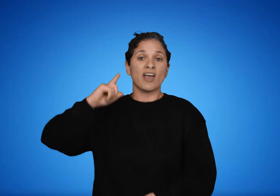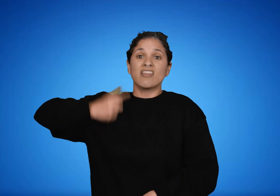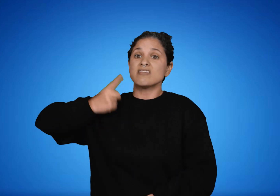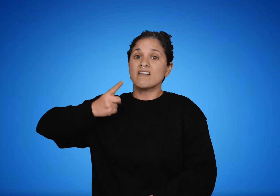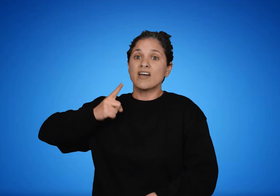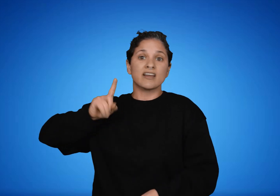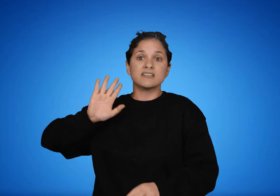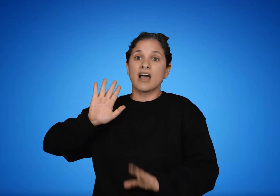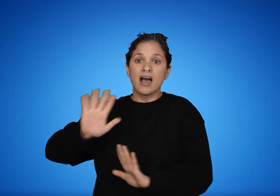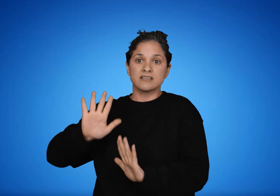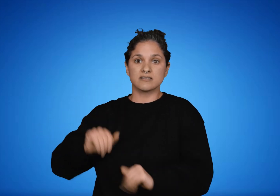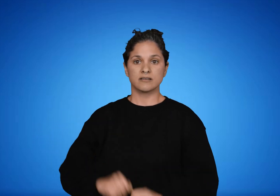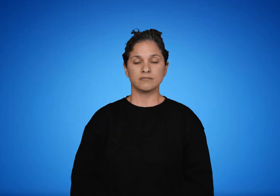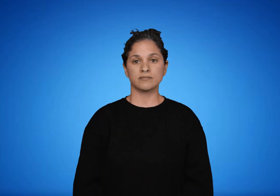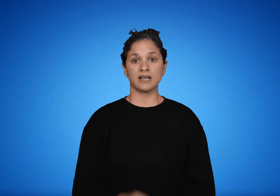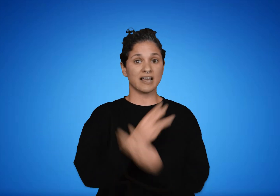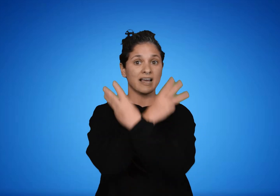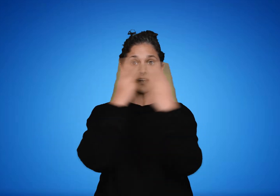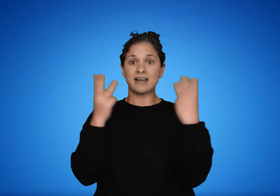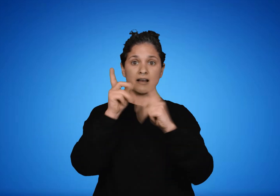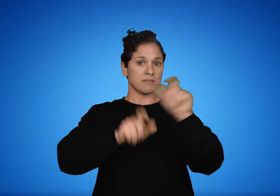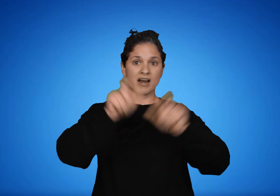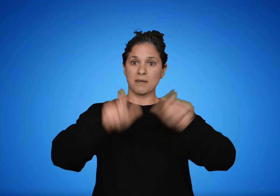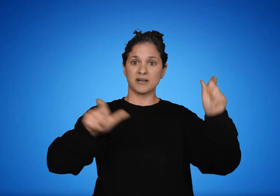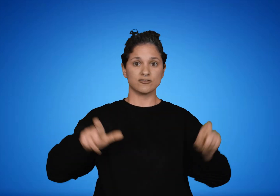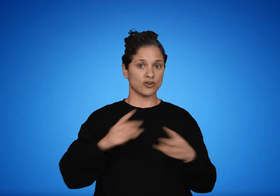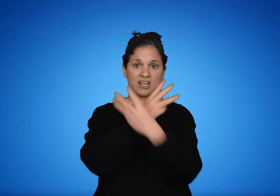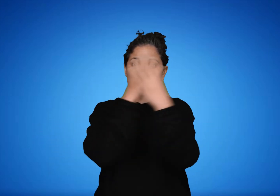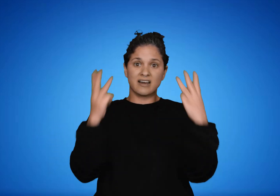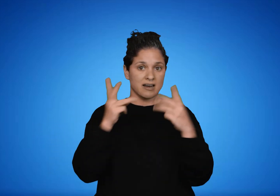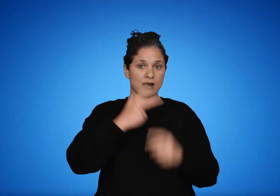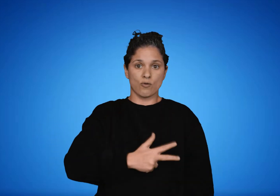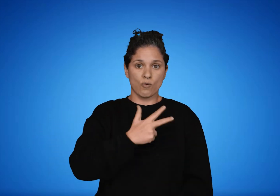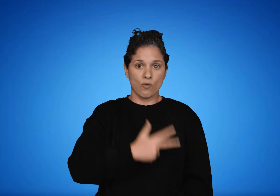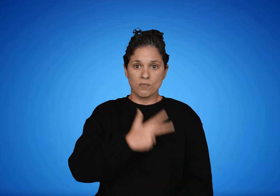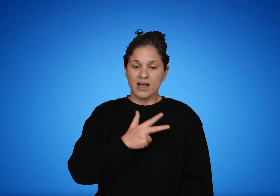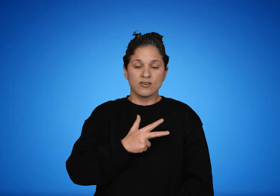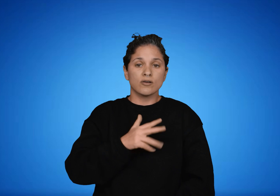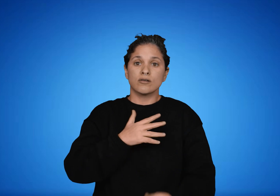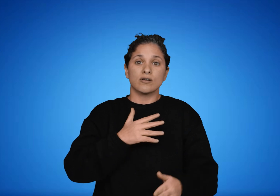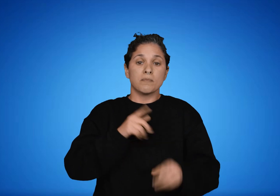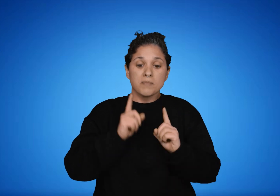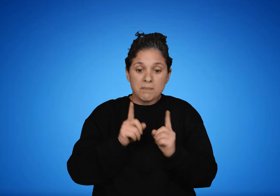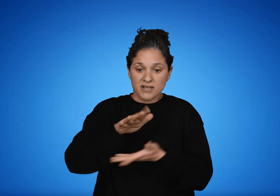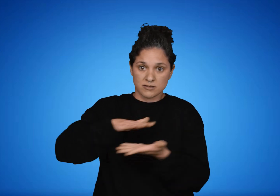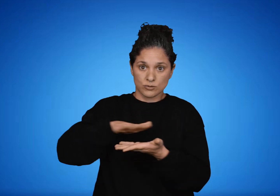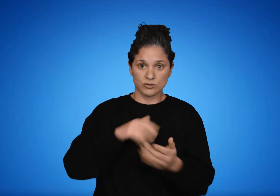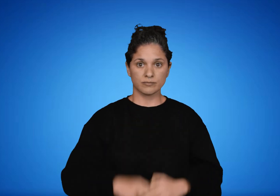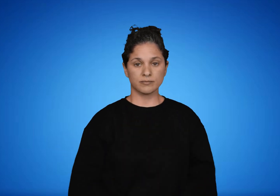sin más porque todo deber es absoluto. Lo que vale para una persona debe valer para toda persona en esa misma